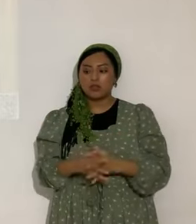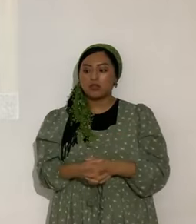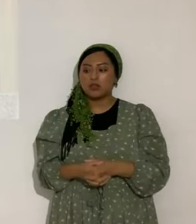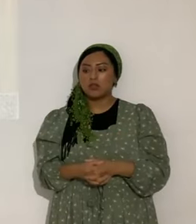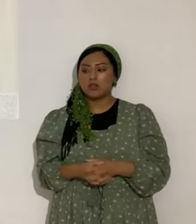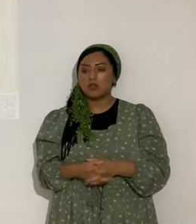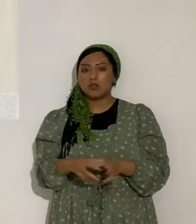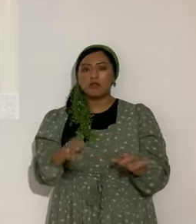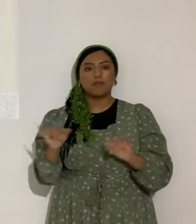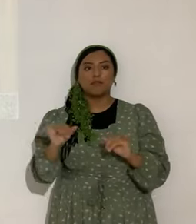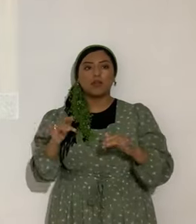Satisfecho.